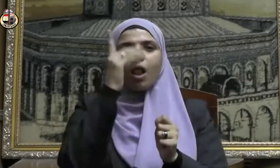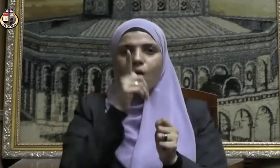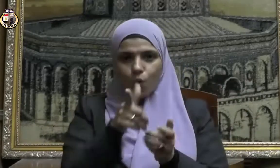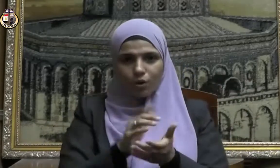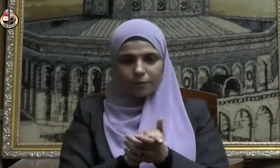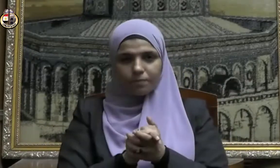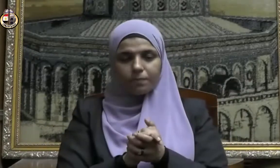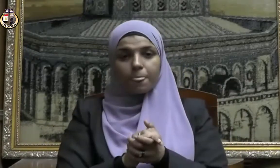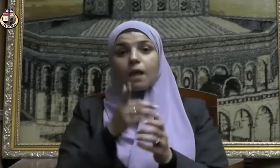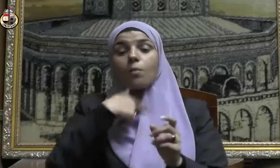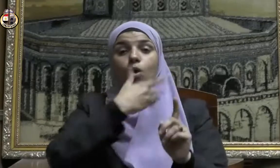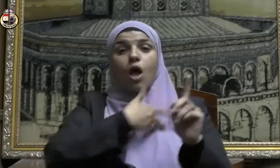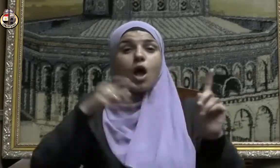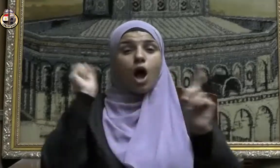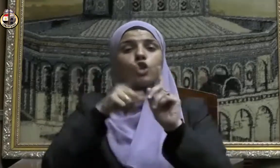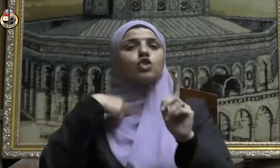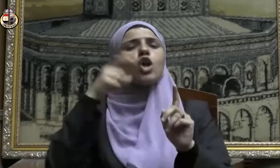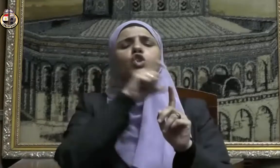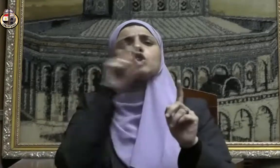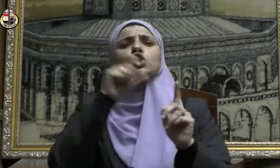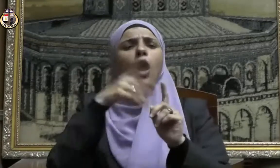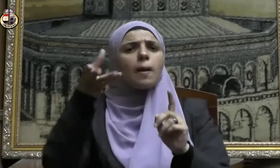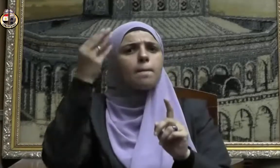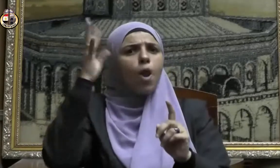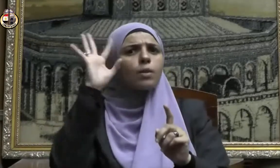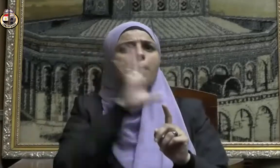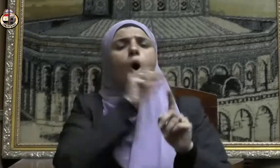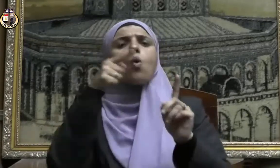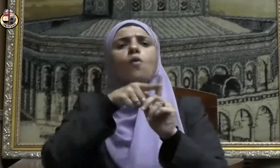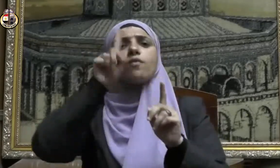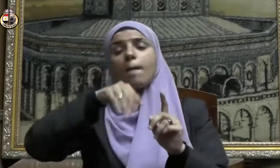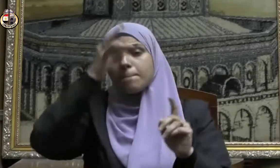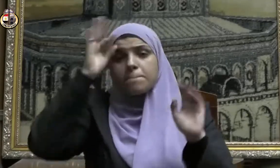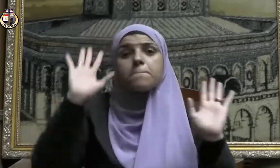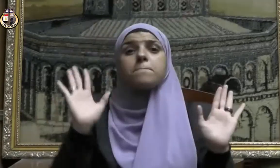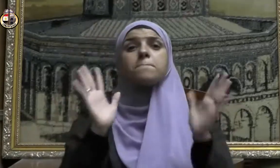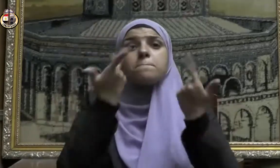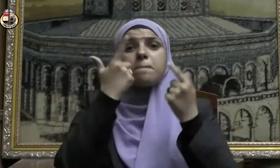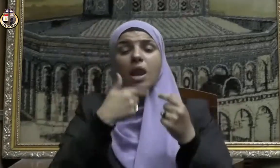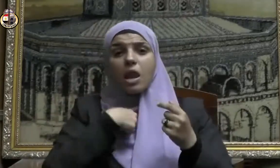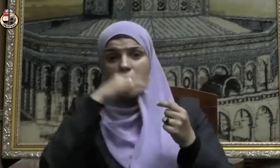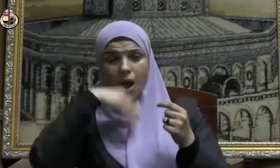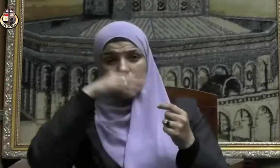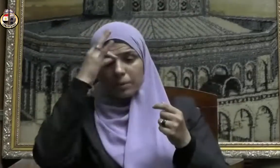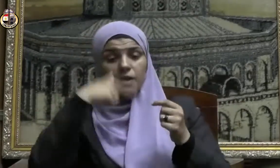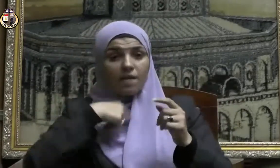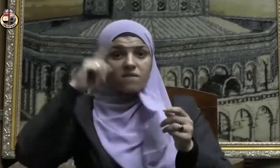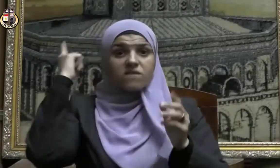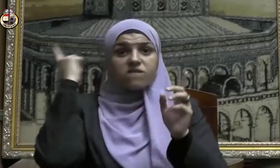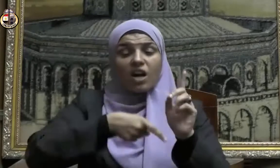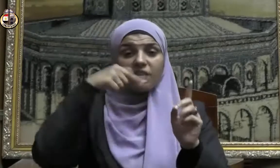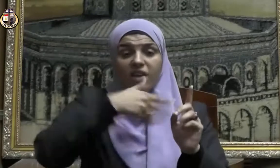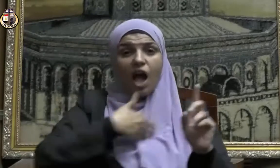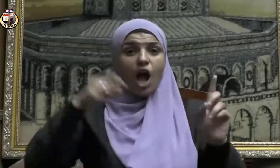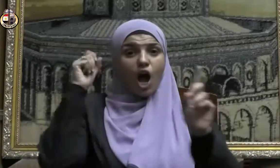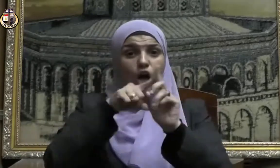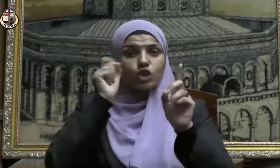الحج أشهر معلومات فمن فرض فيهن الحج فلا